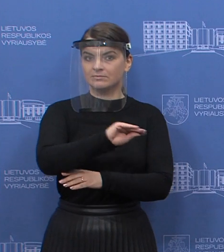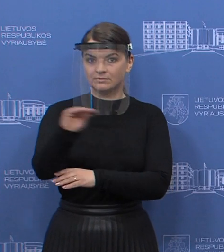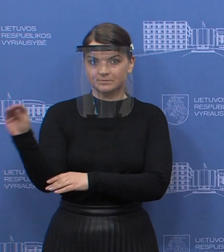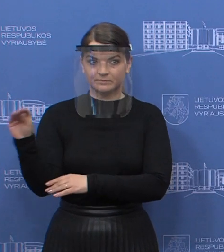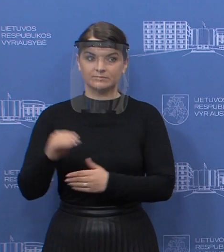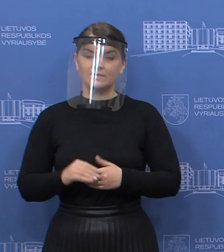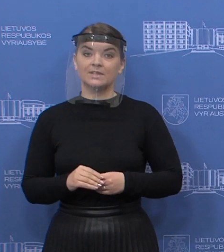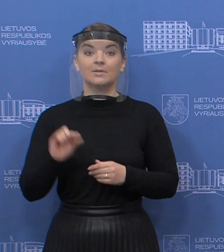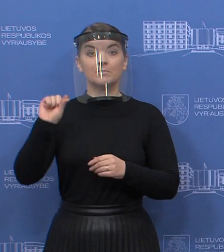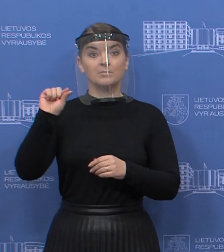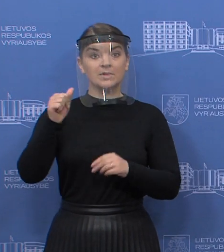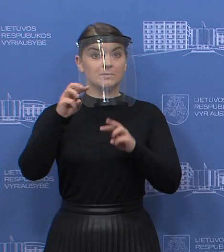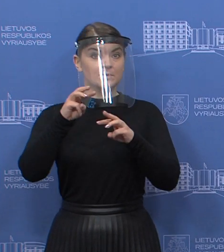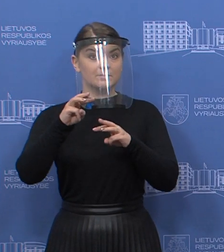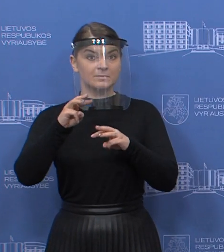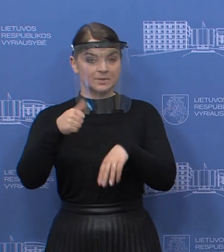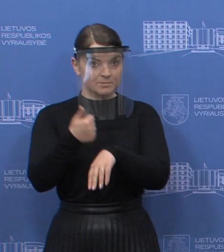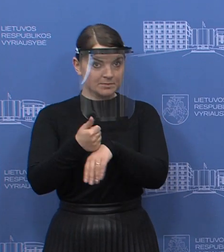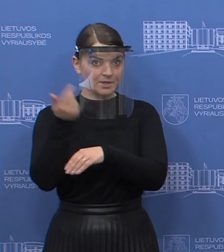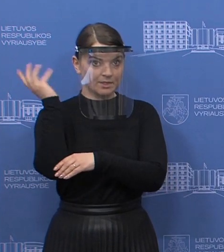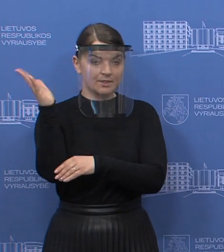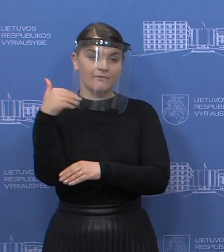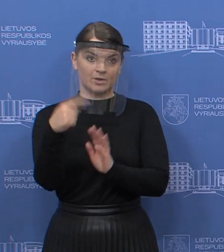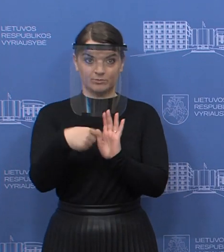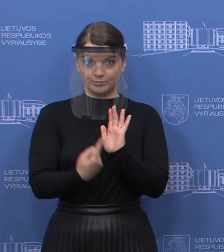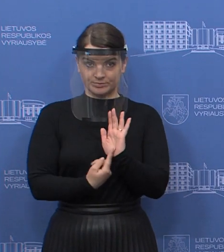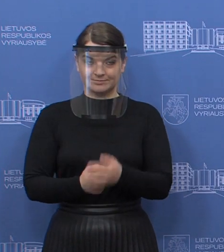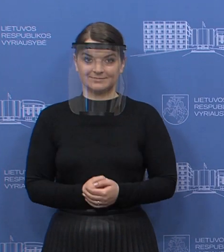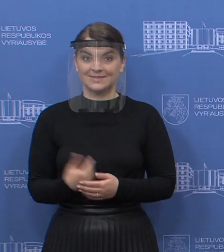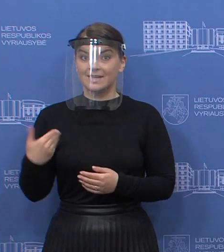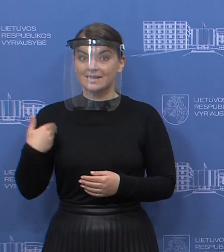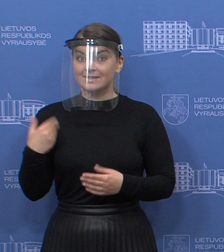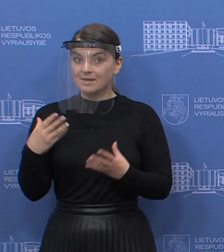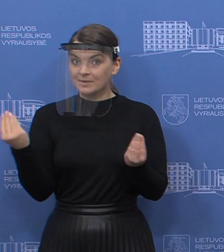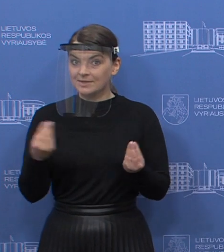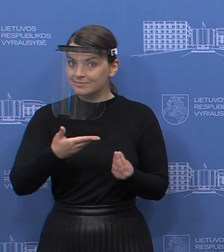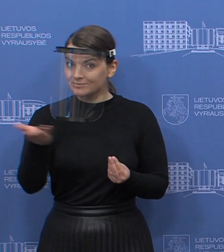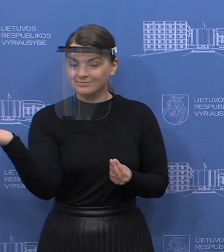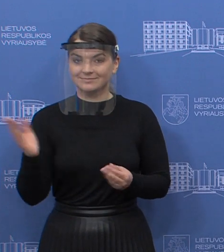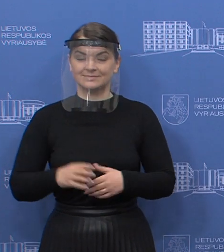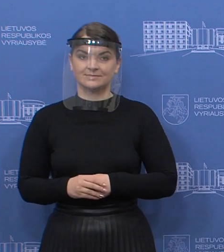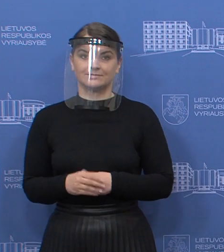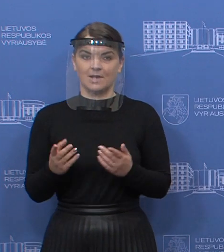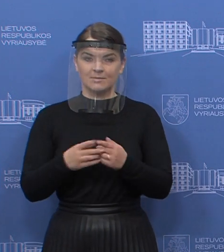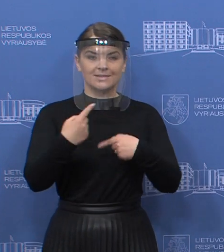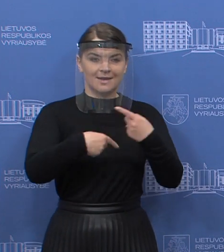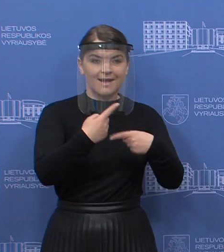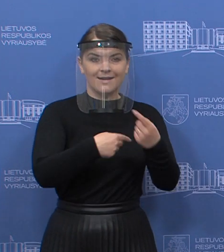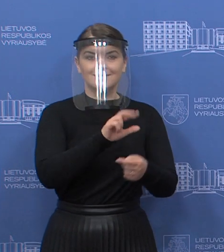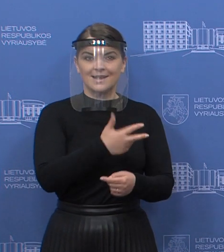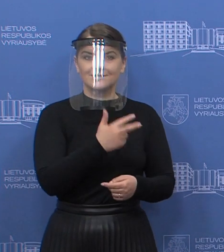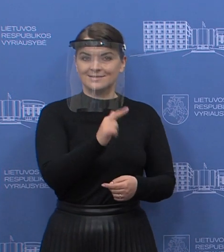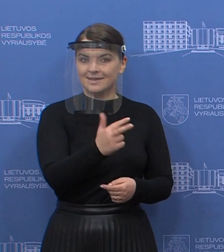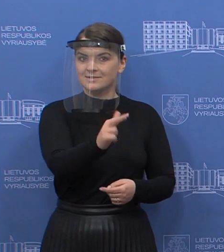Primiero pasiekimas, aktualiamės, o pato jau lauksime jūsų klausimų. Prašau, priminė. Labai dienam visiems, jau tradicinis trečiaidinis,